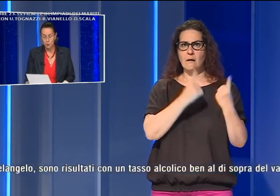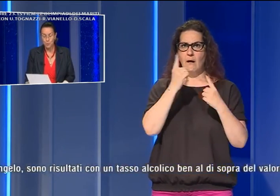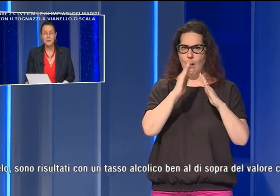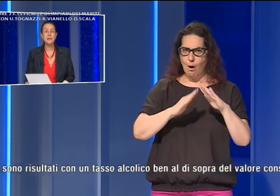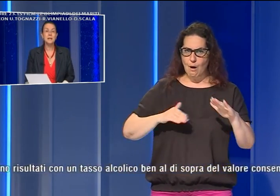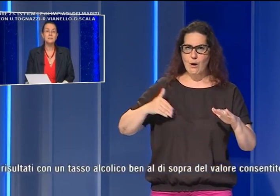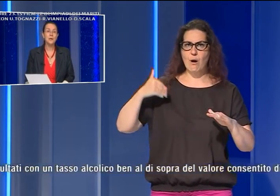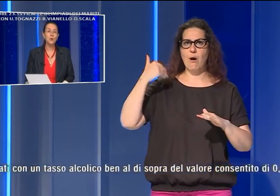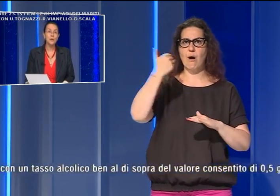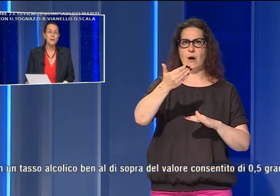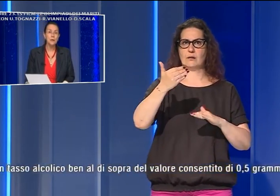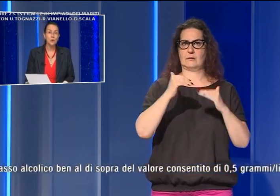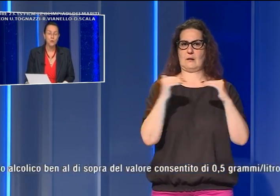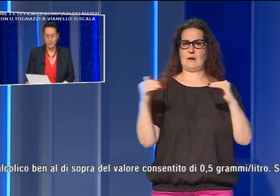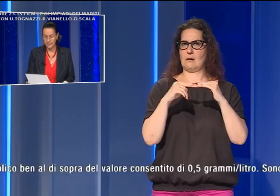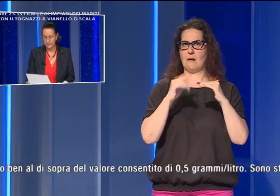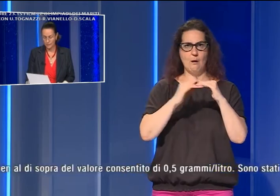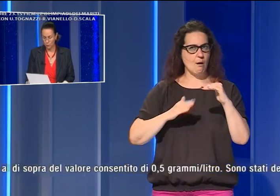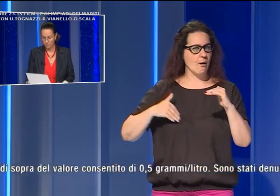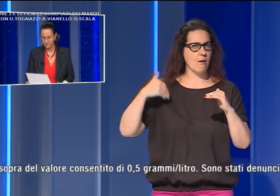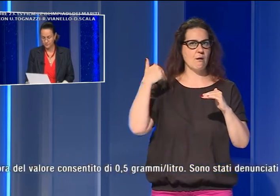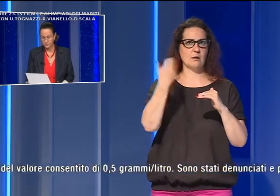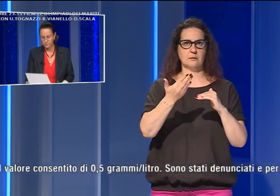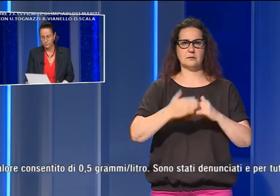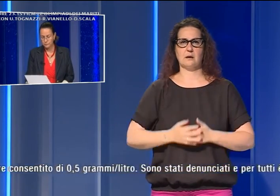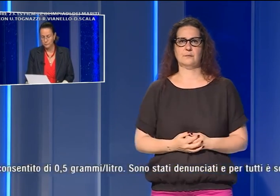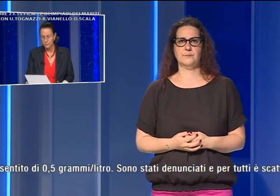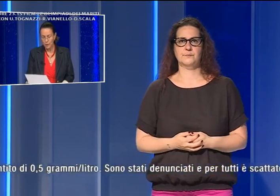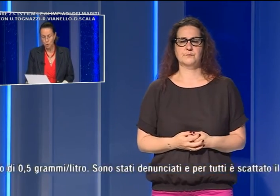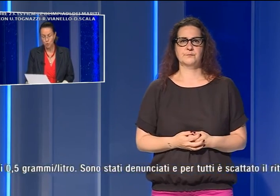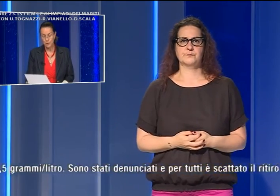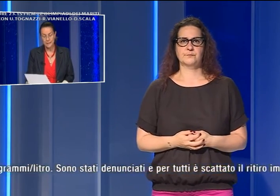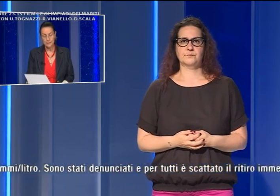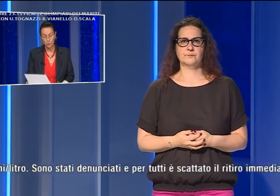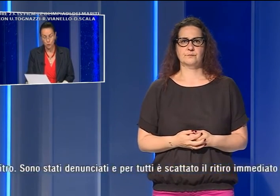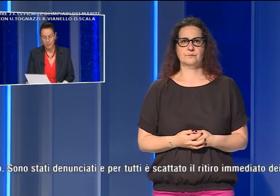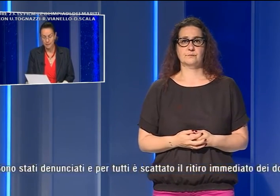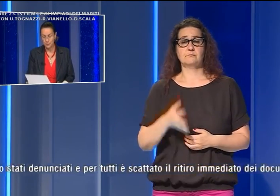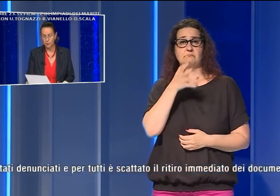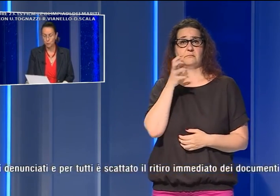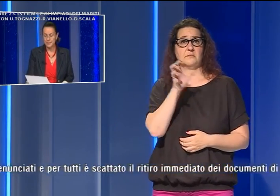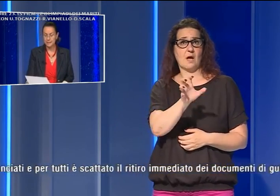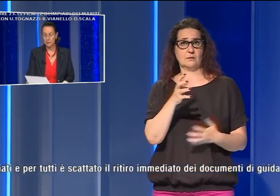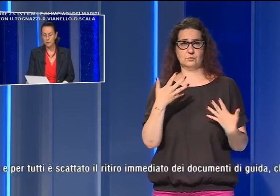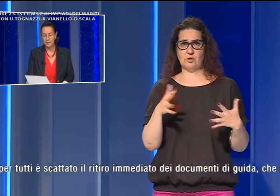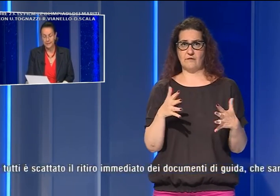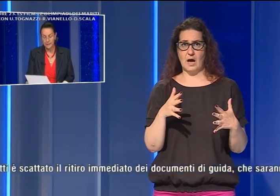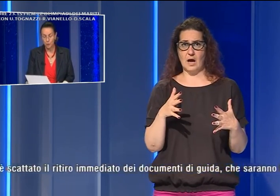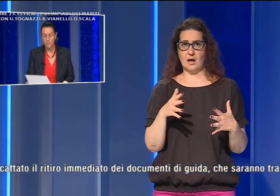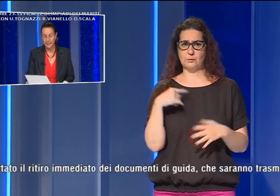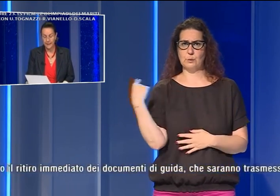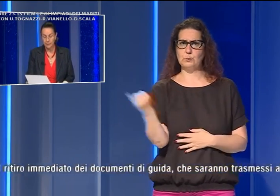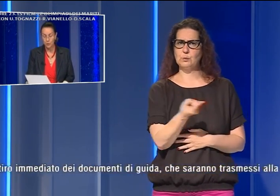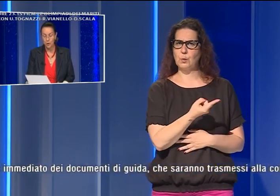al di sopra del valore consentito. Sono stati denunciati, per tutti è scattato il